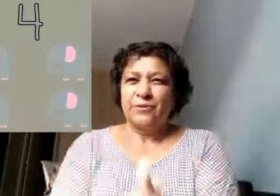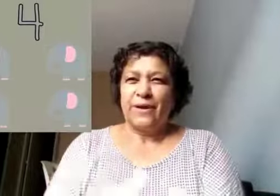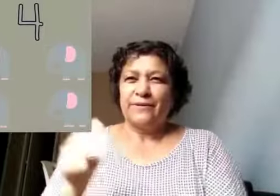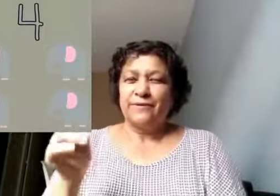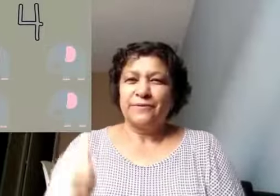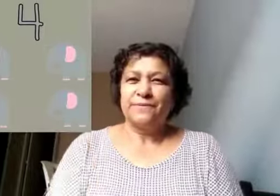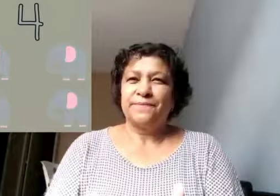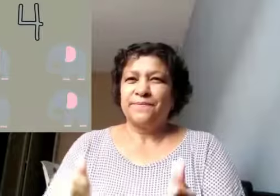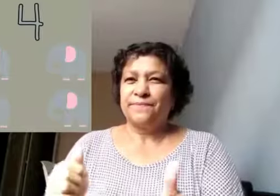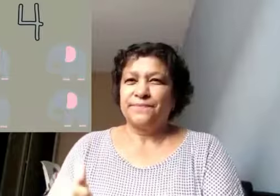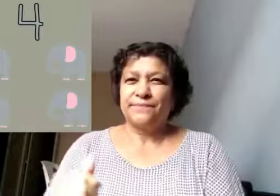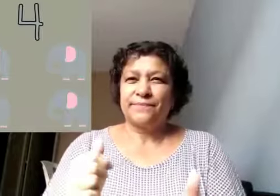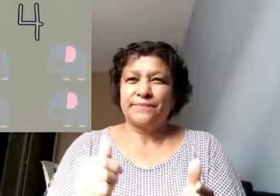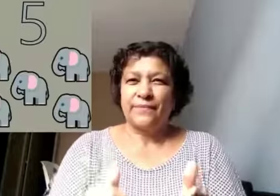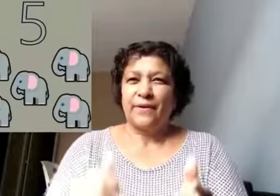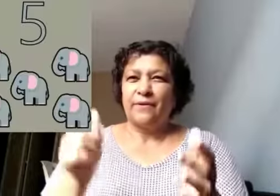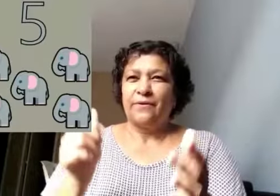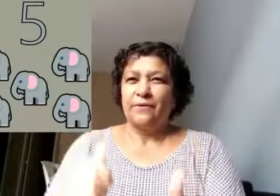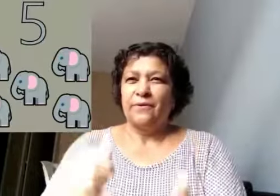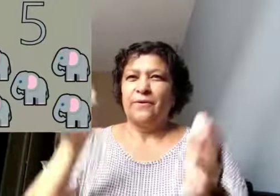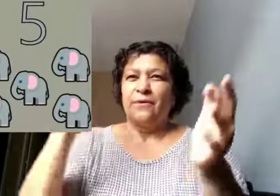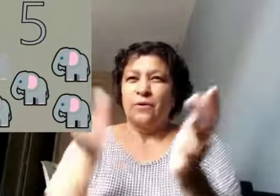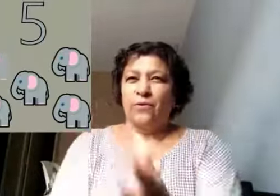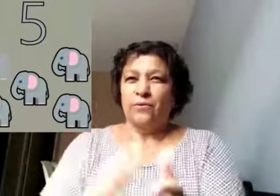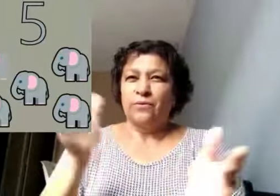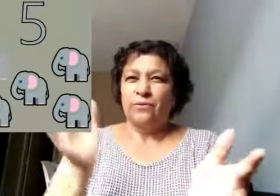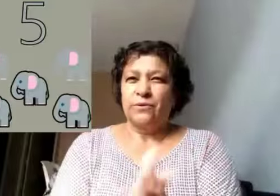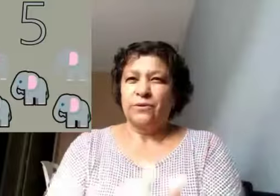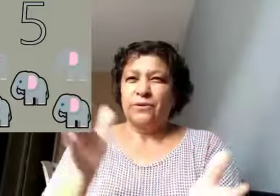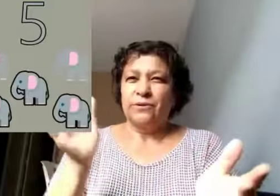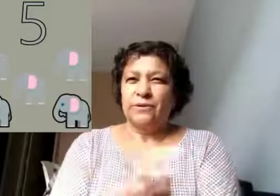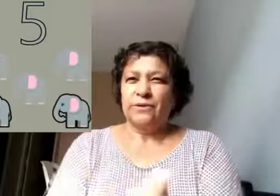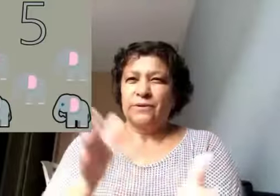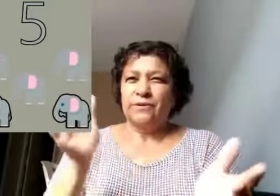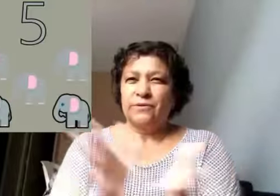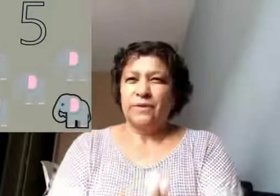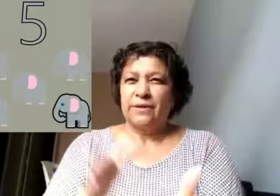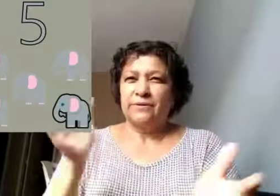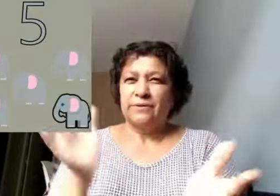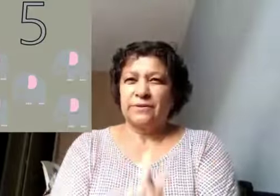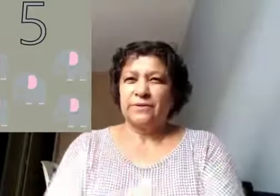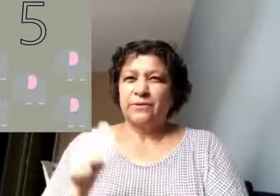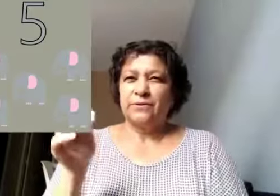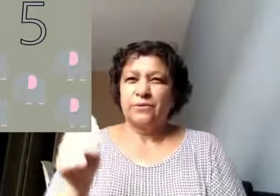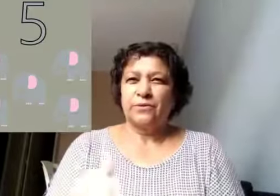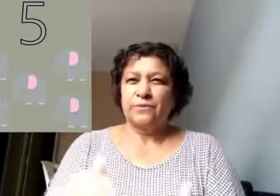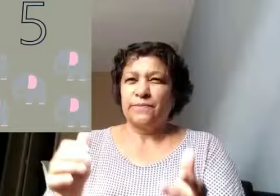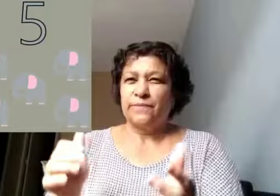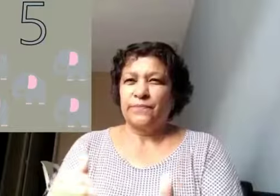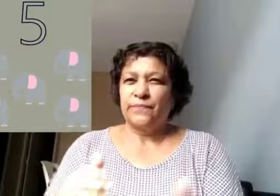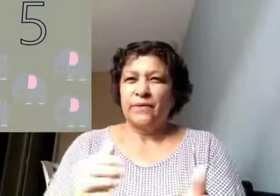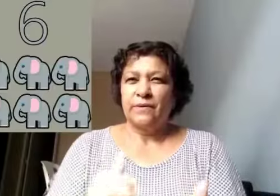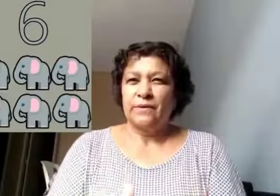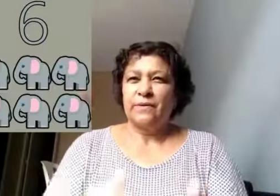muito mais. Cinco elefantes incomodam muita gente. Seis